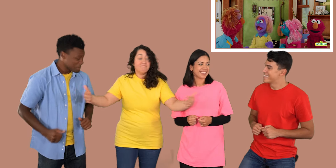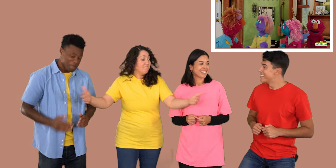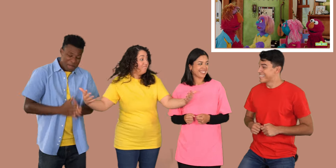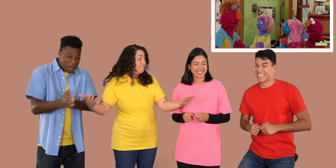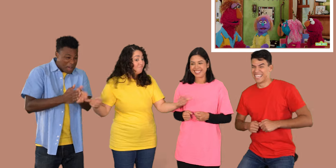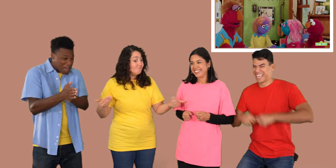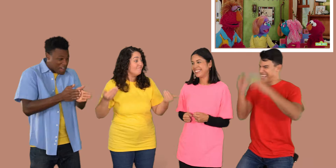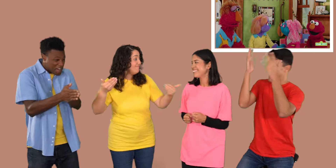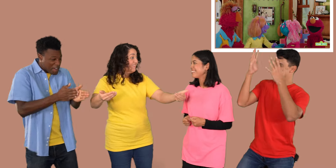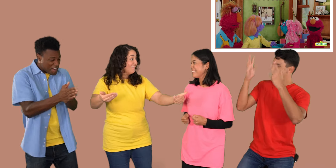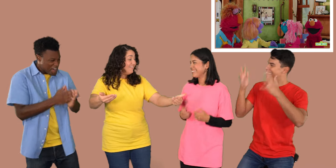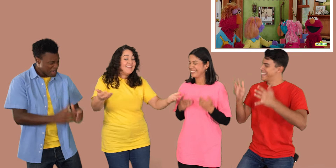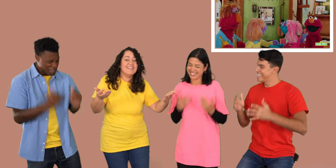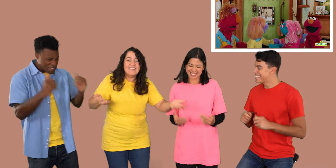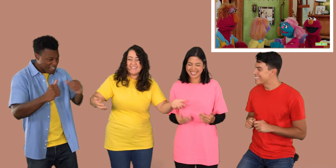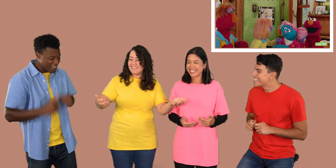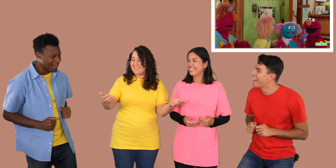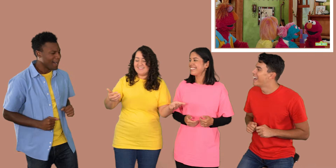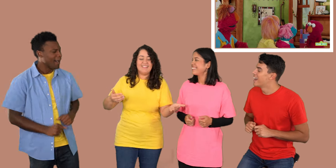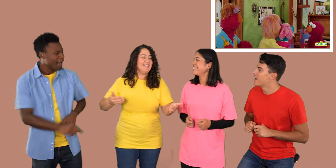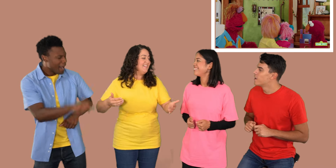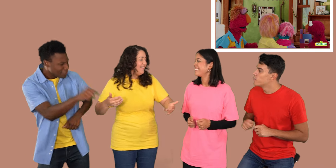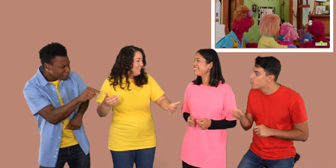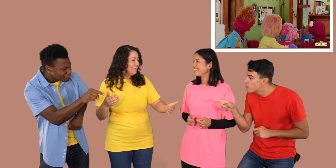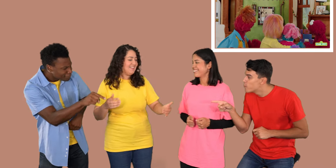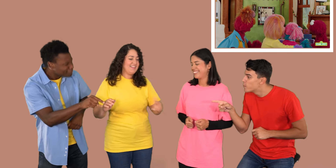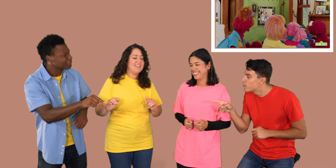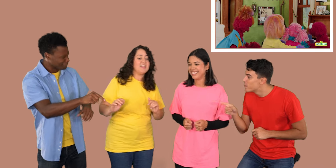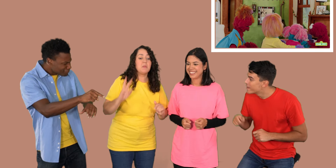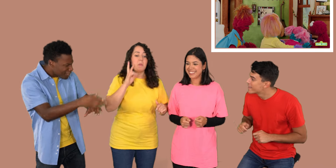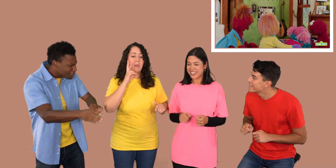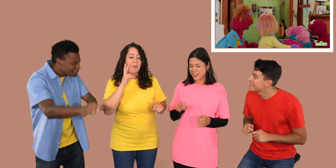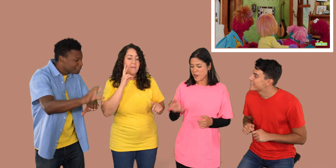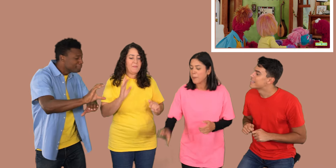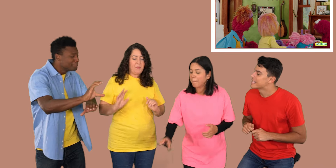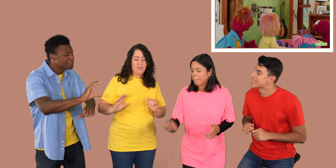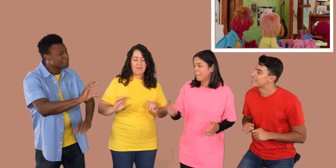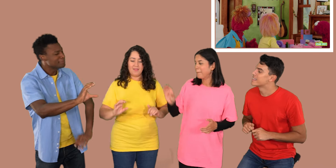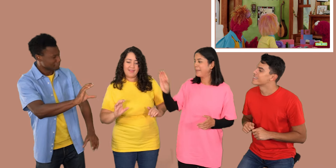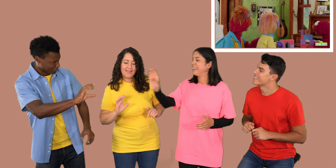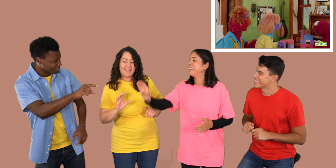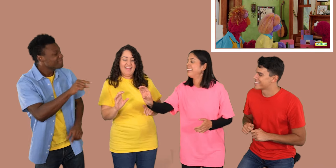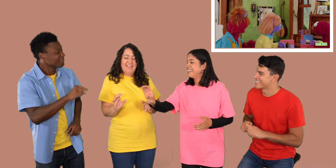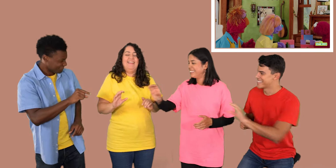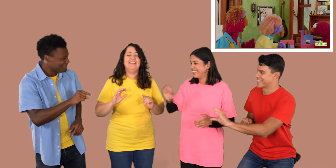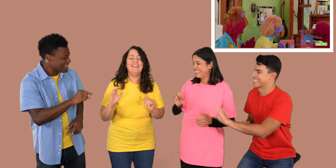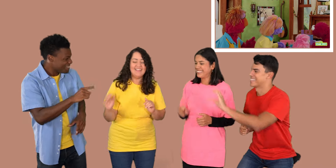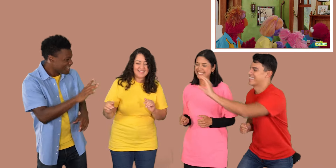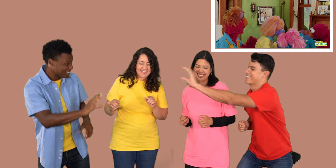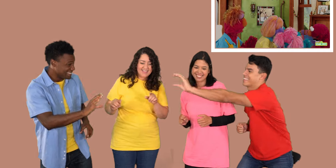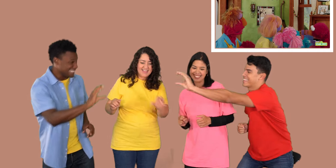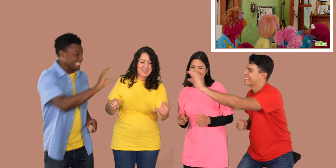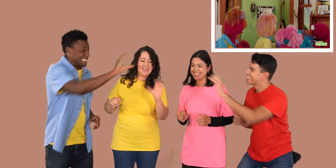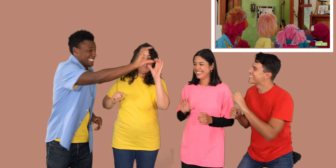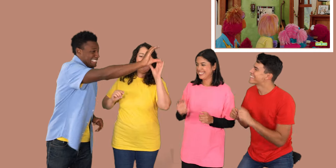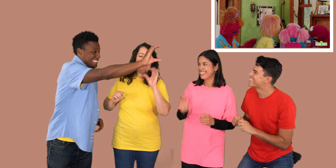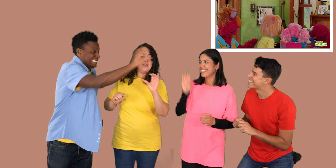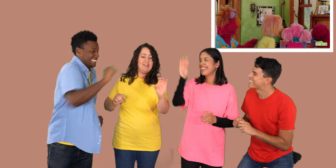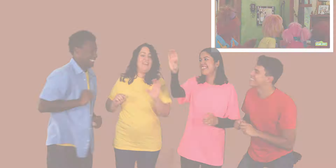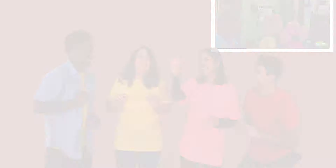armamos? Venga, niños, hagámoslo. bien. Vamos. Yo lo sé. ver. Ay, se me cayó. Go A no voy a cortar todo